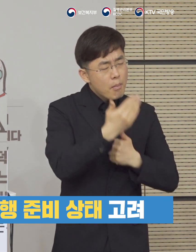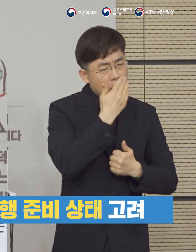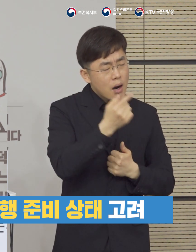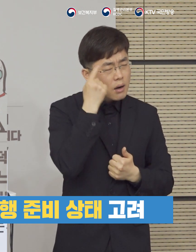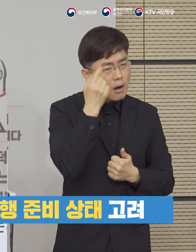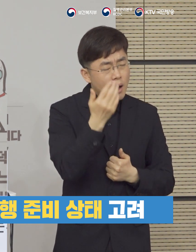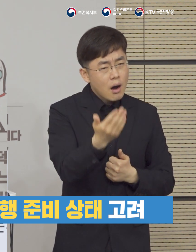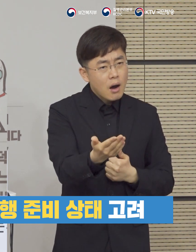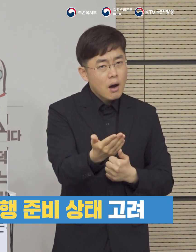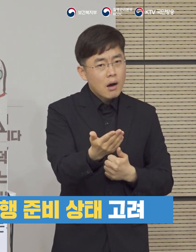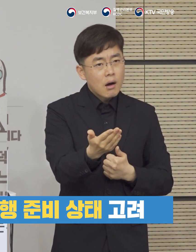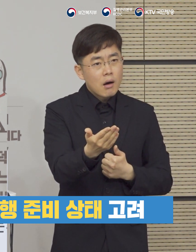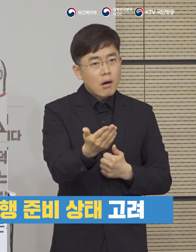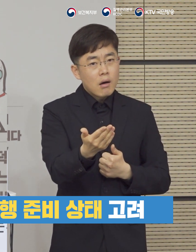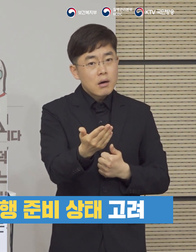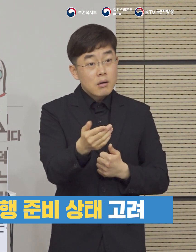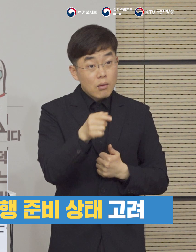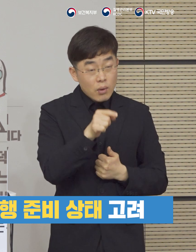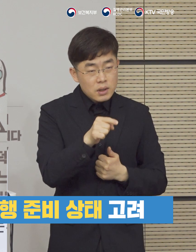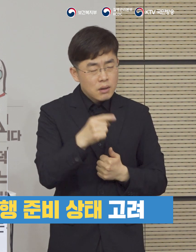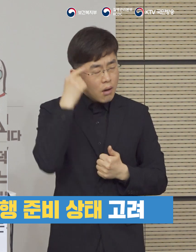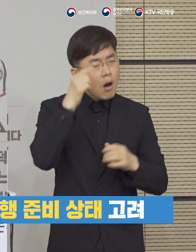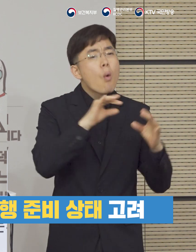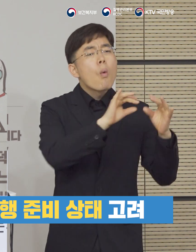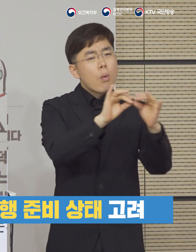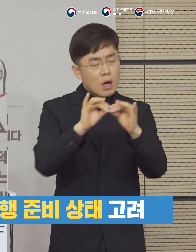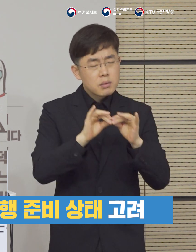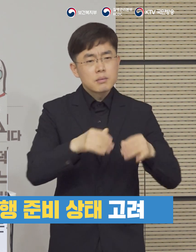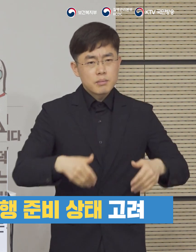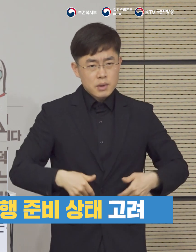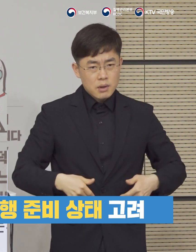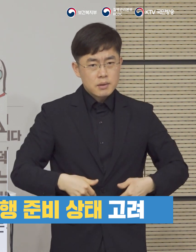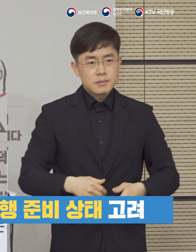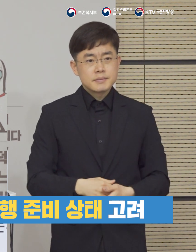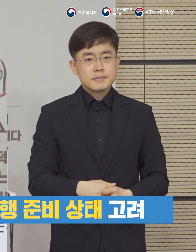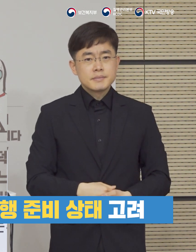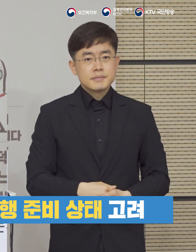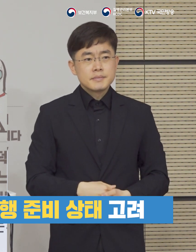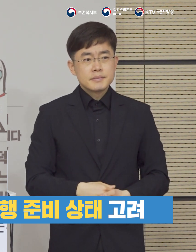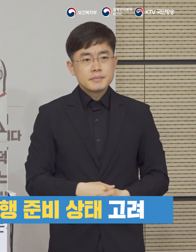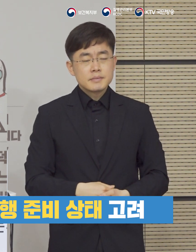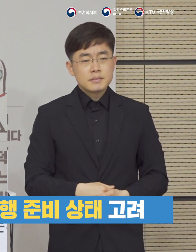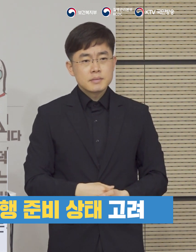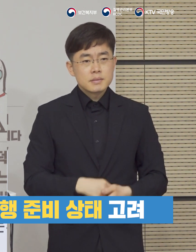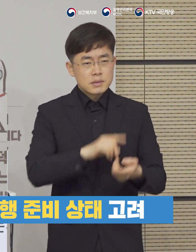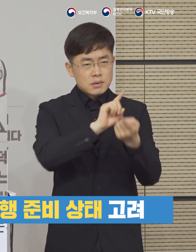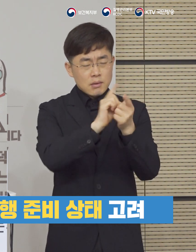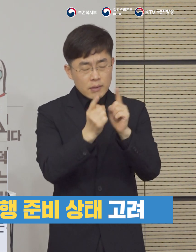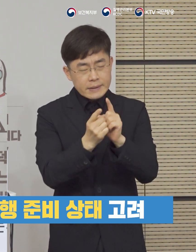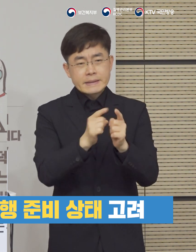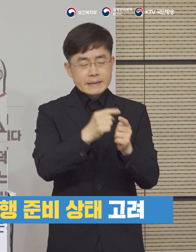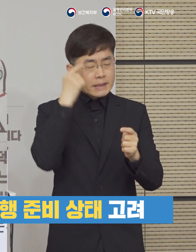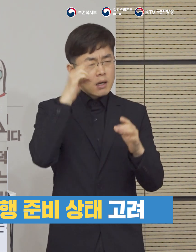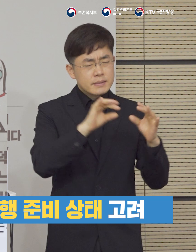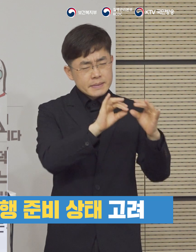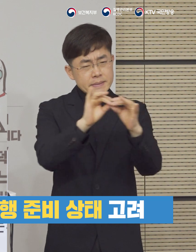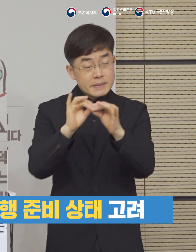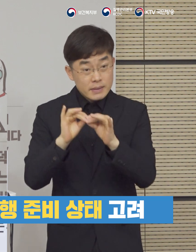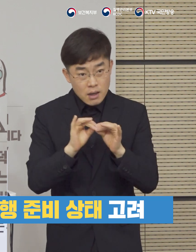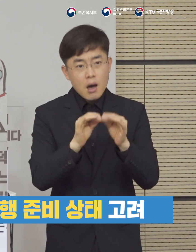보호하는 데 충분한 이런 방역상의 조치들이 작동할 것이라는 이러한 신뢰나 이러한 의견들이 같이